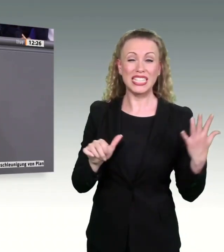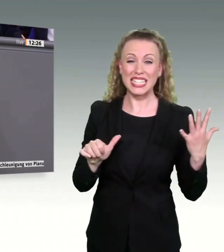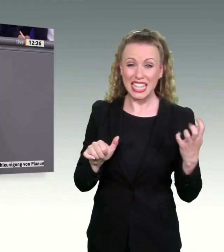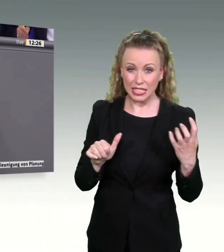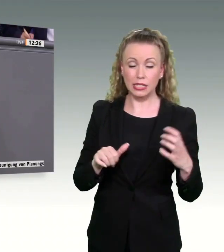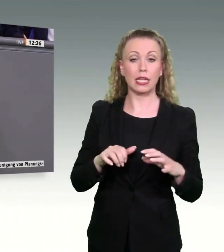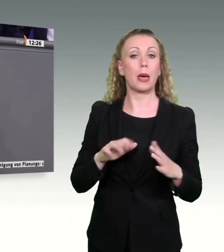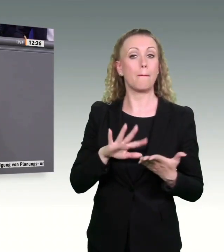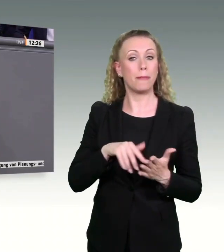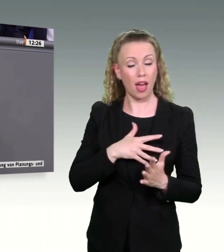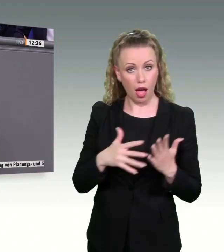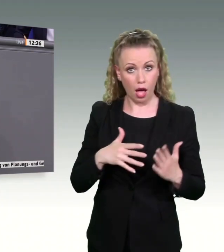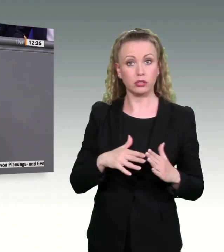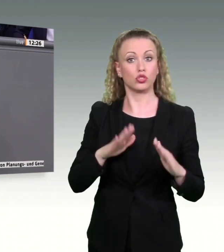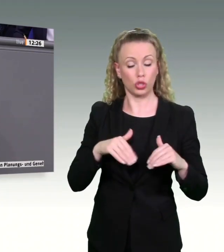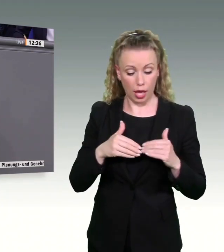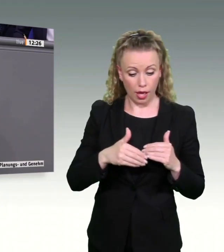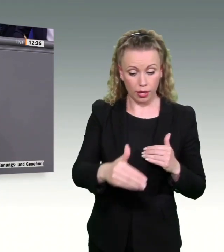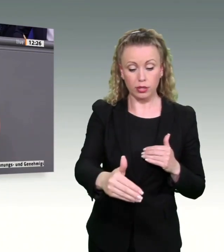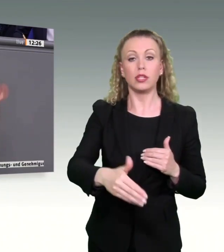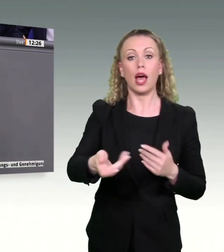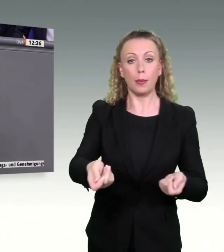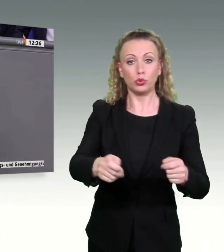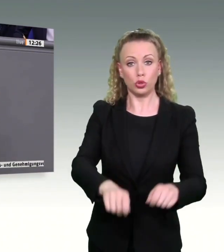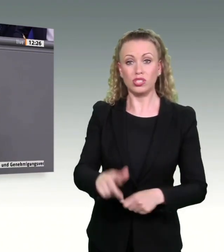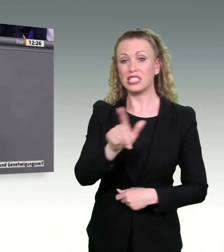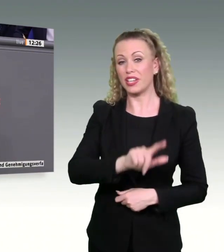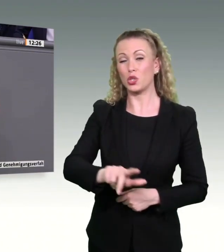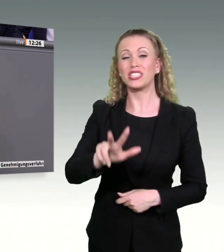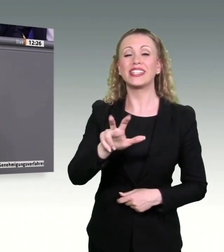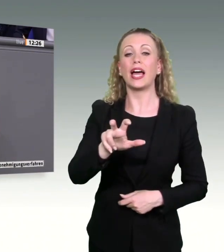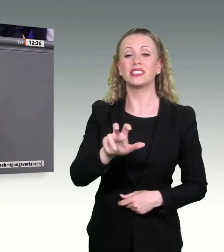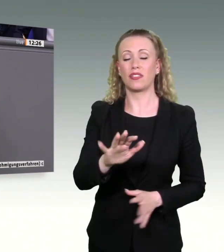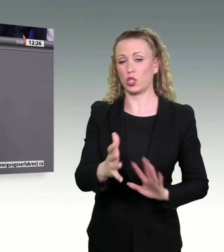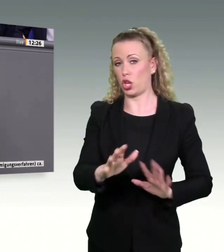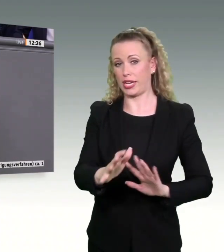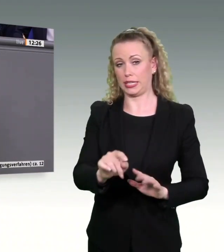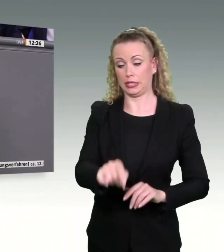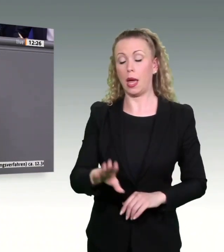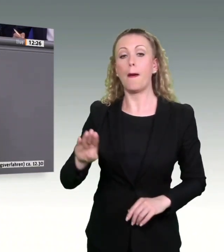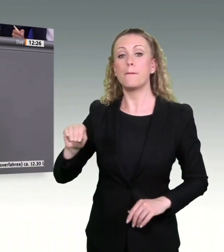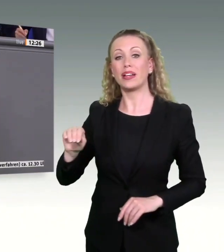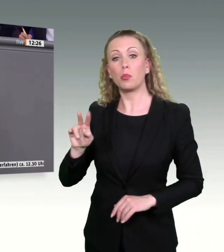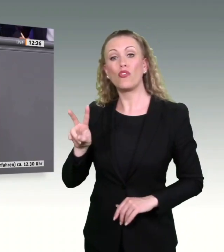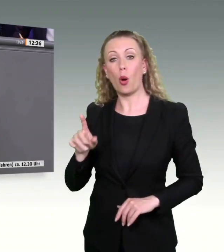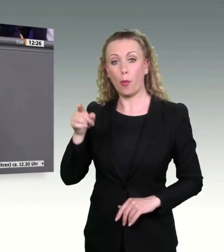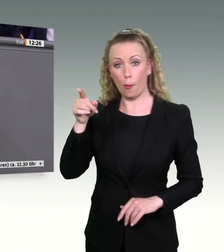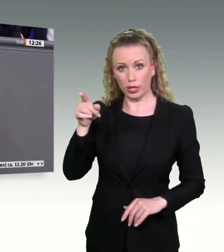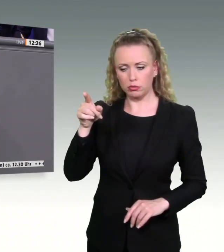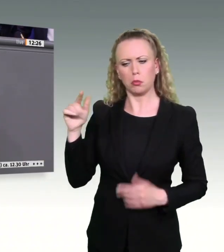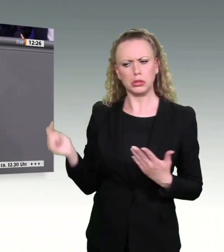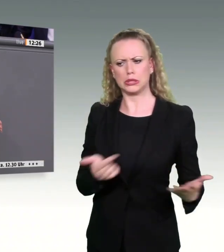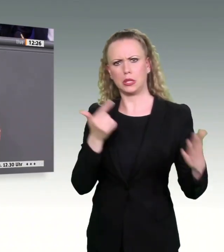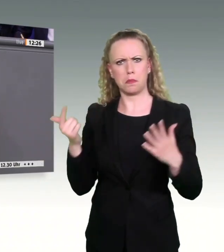Abschluss wahrscheinlich 2030, in Mecklenburg-Vorpommern in sieben Jahren umgesetzt.